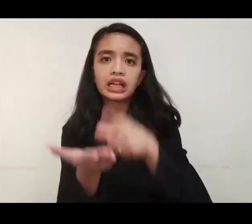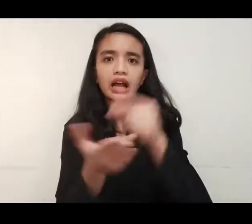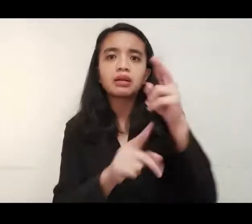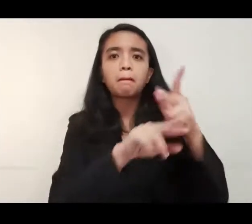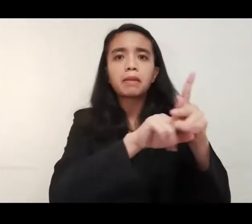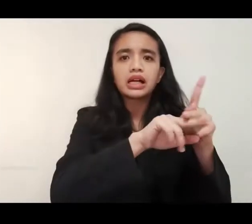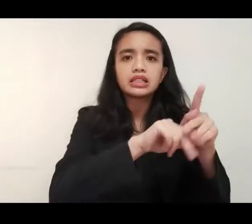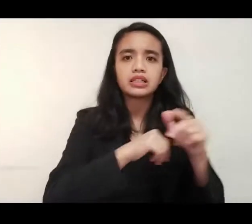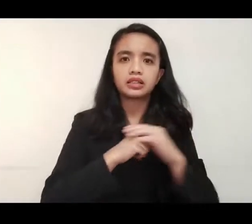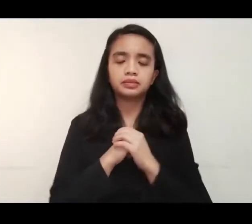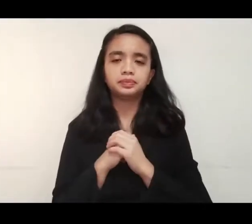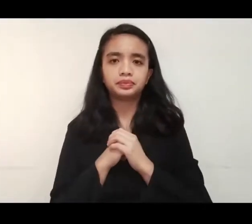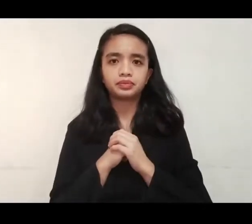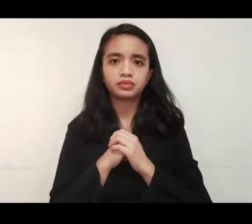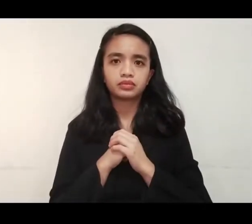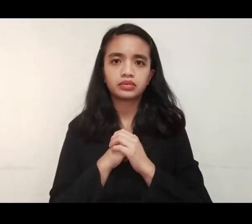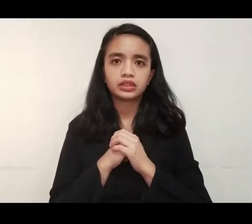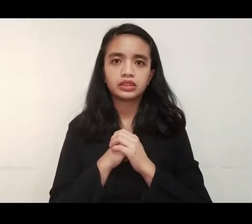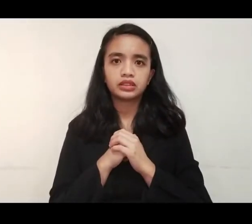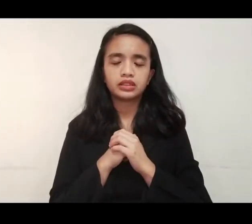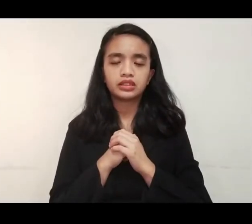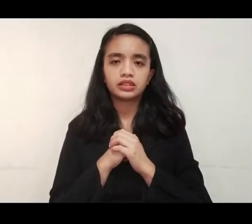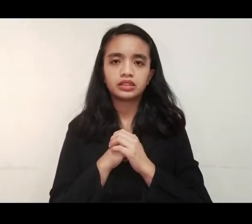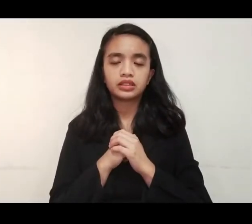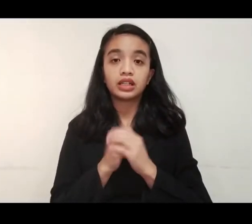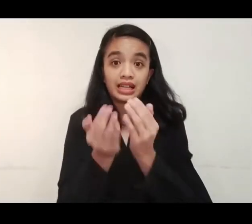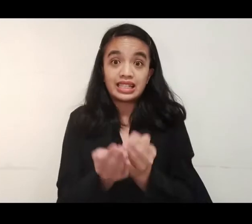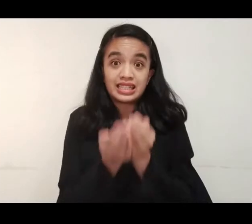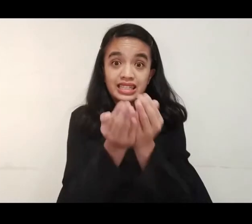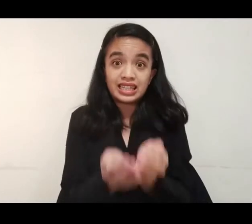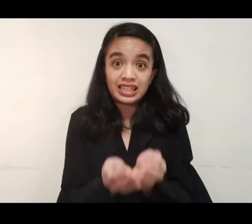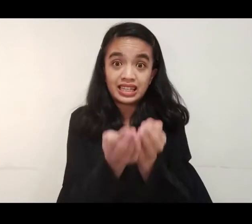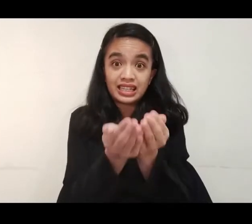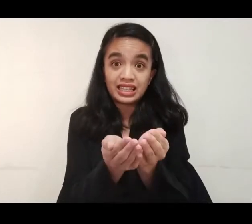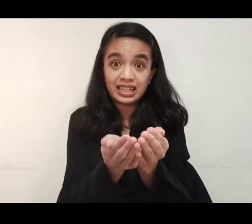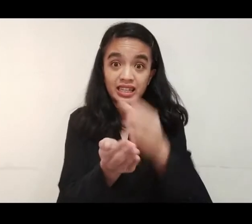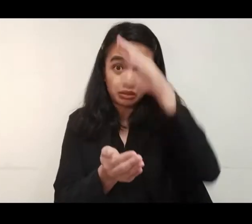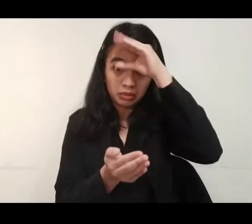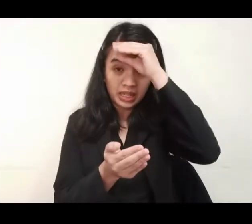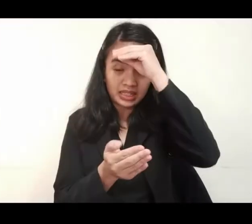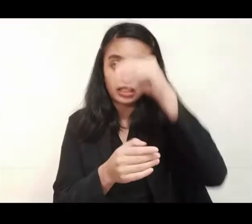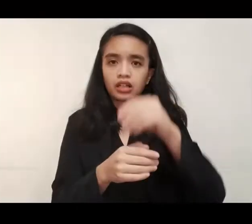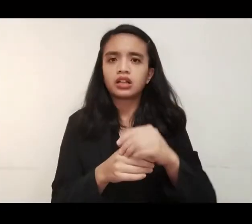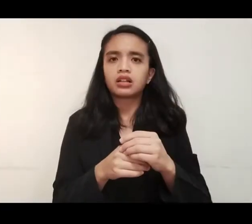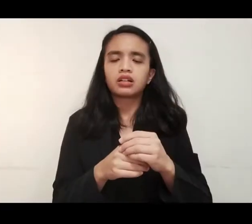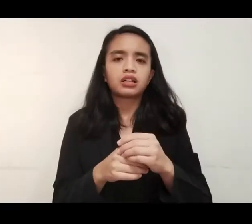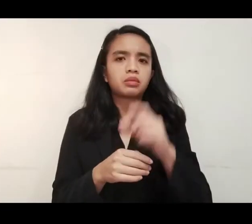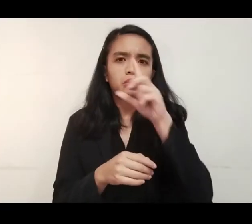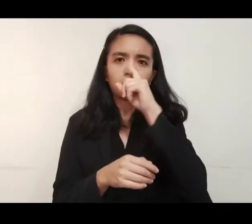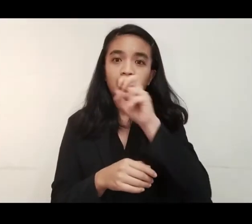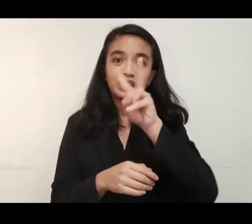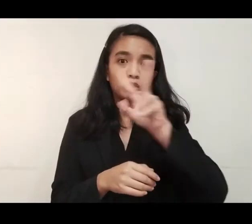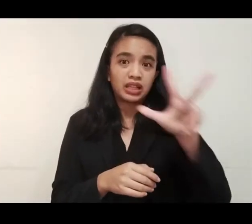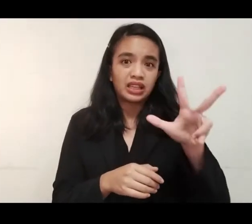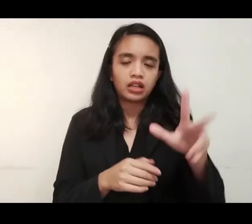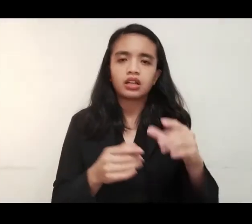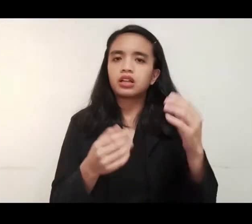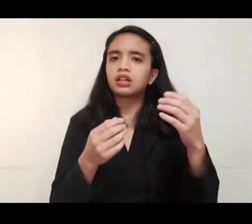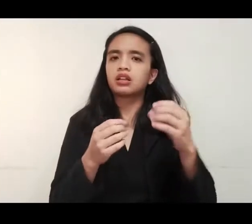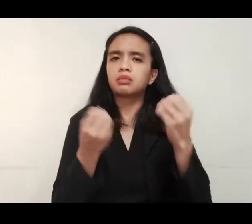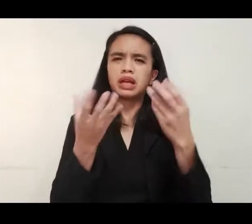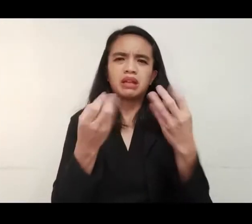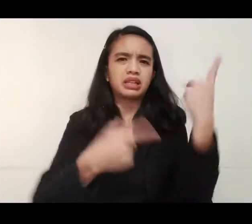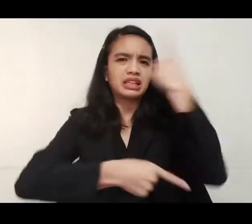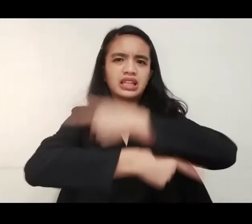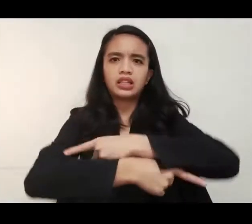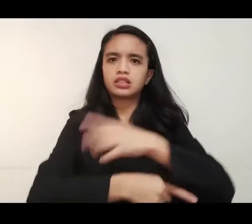Balita. Bende-tres anyos na siman, ilang araw nang nawawala. Pamilya nito, nanawagan ng tulong.